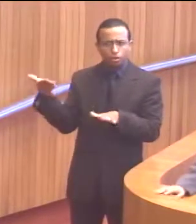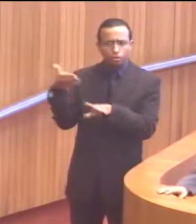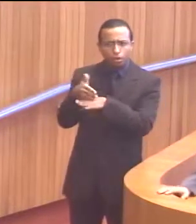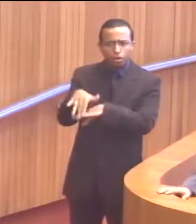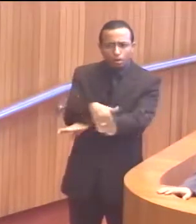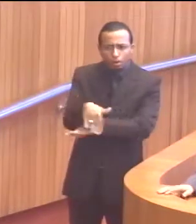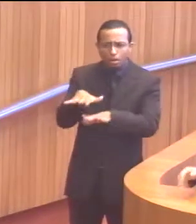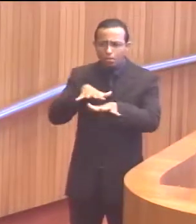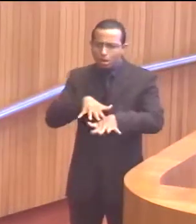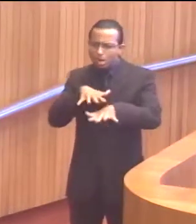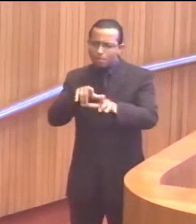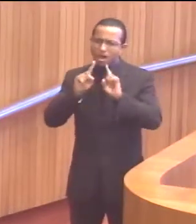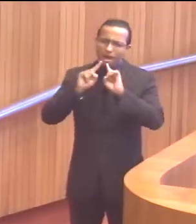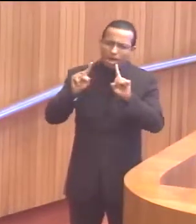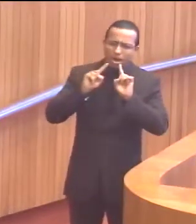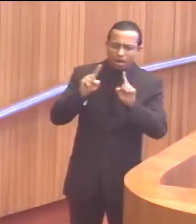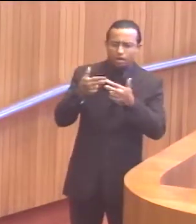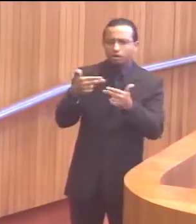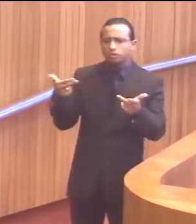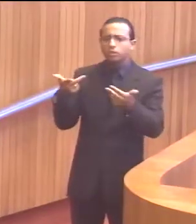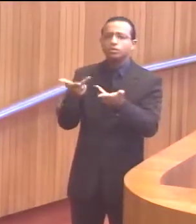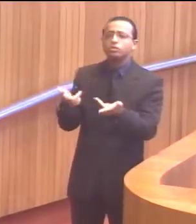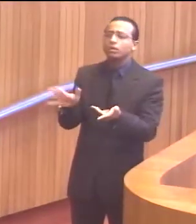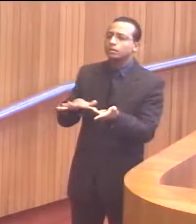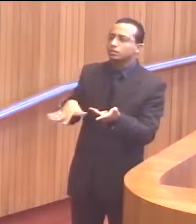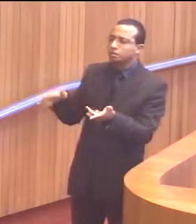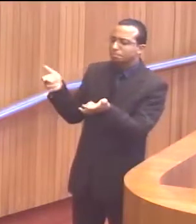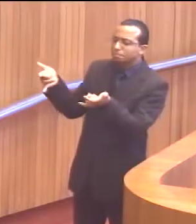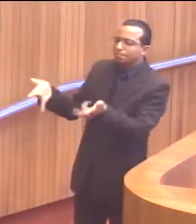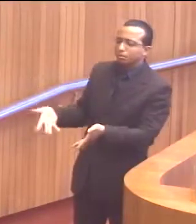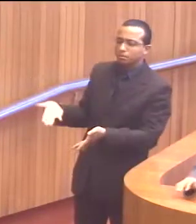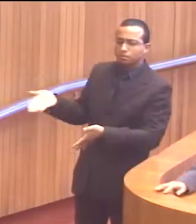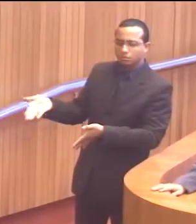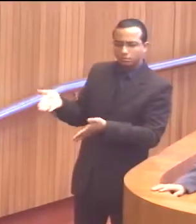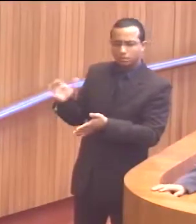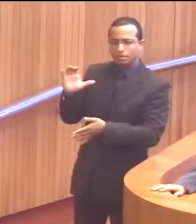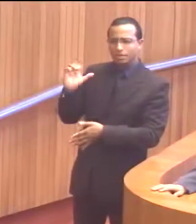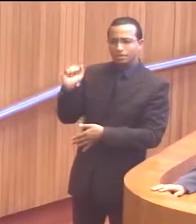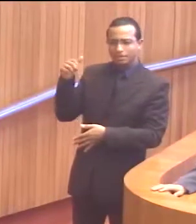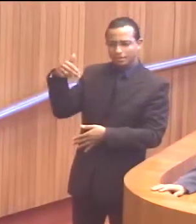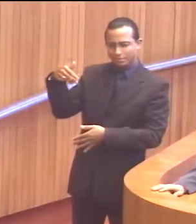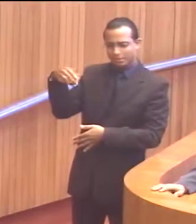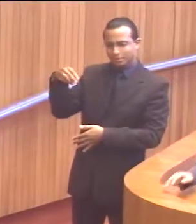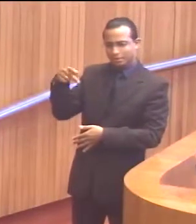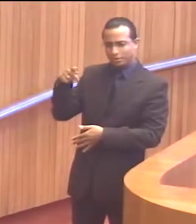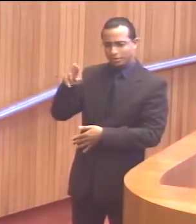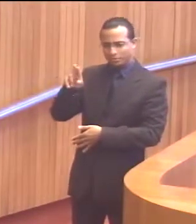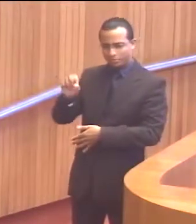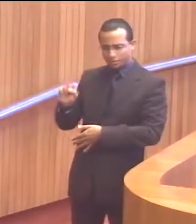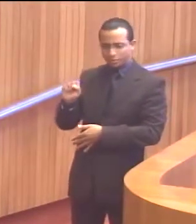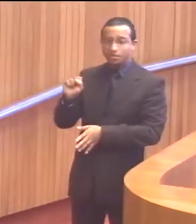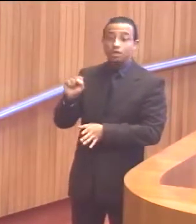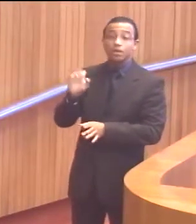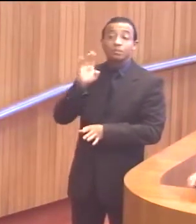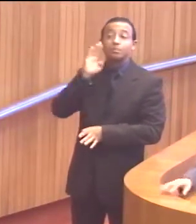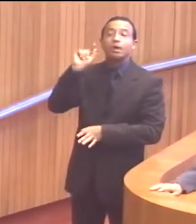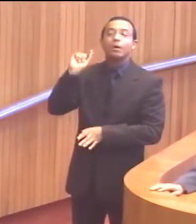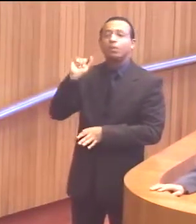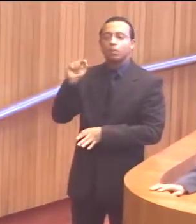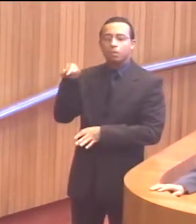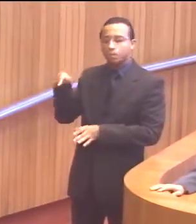avenidas, reclamarem pela situação precária do campo da UEMA. Sobretudo, as obras